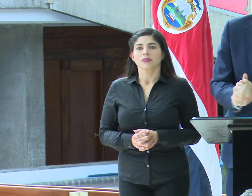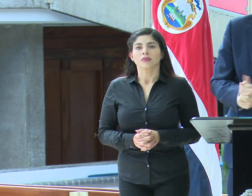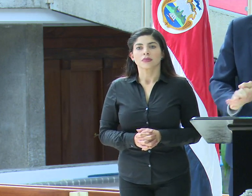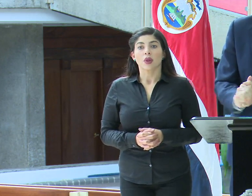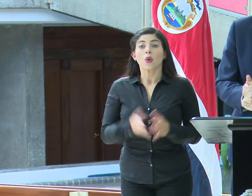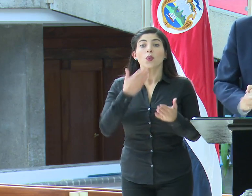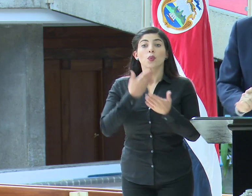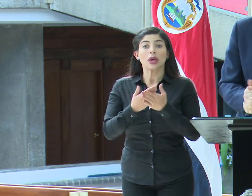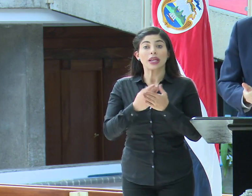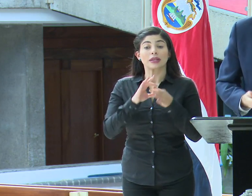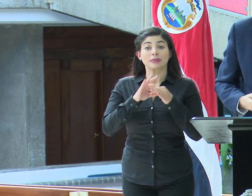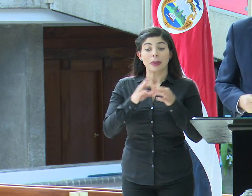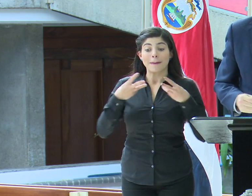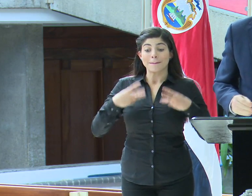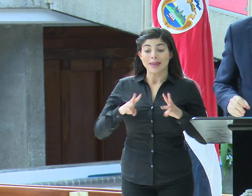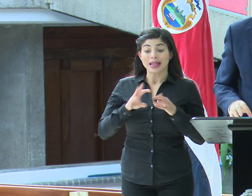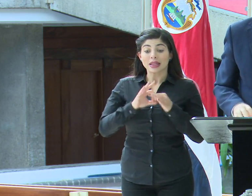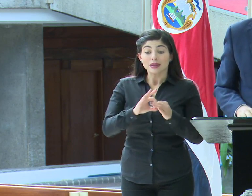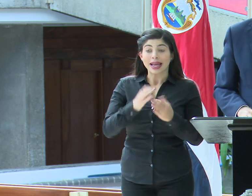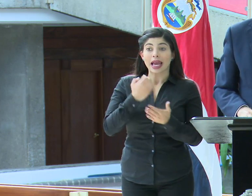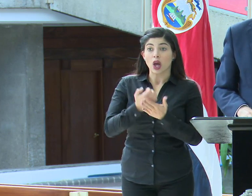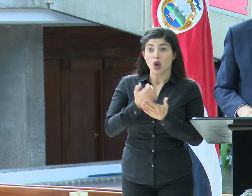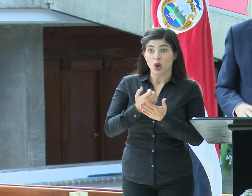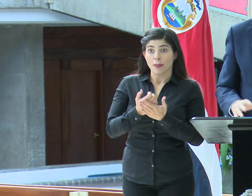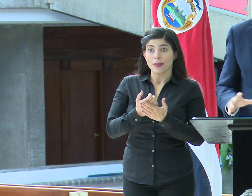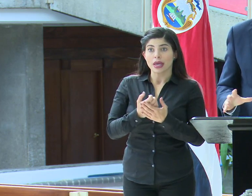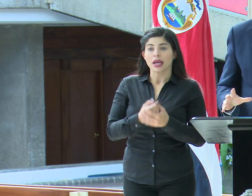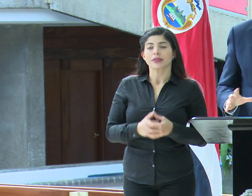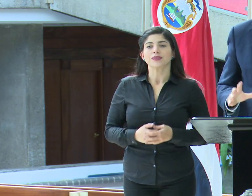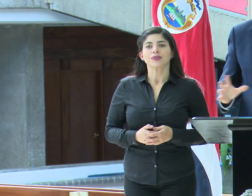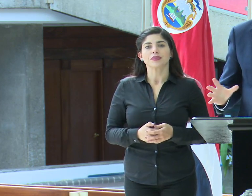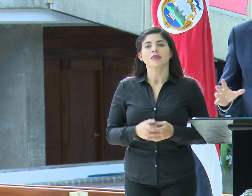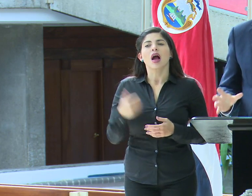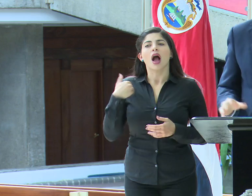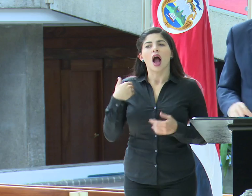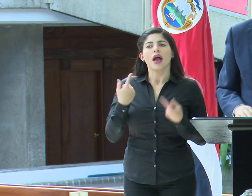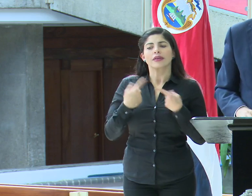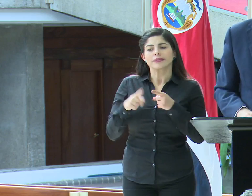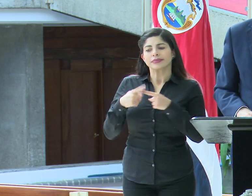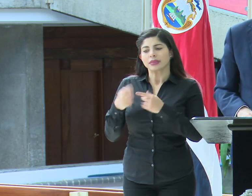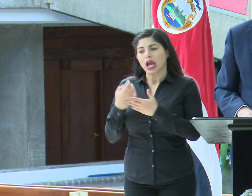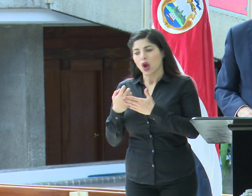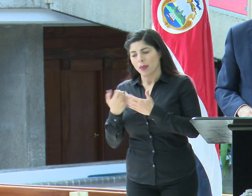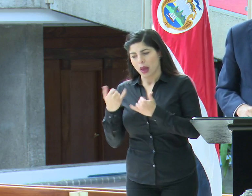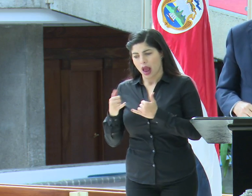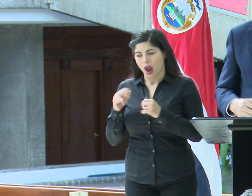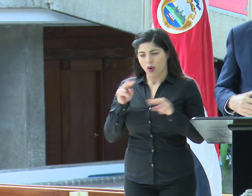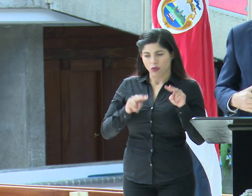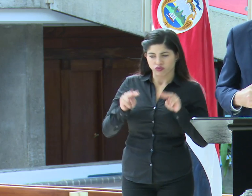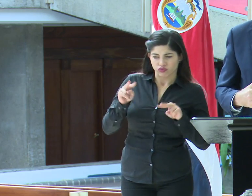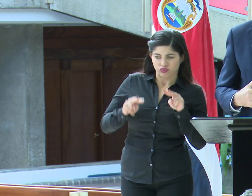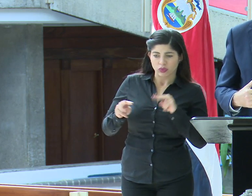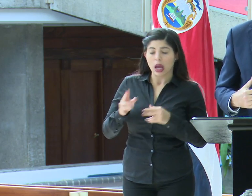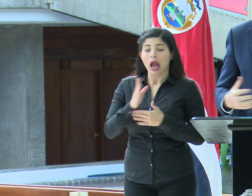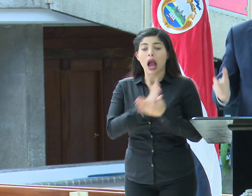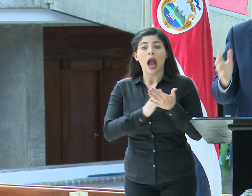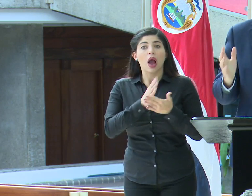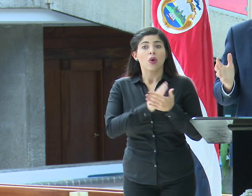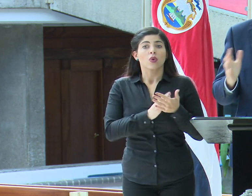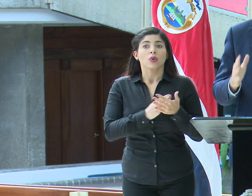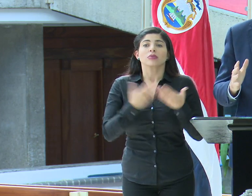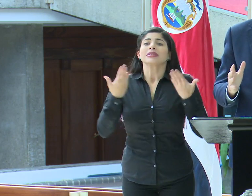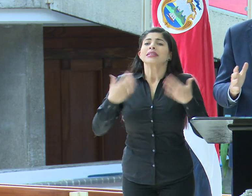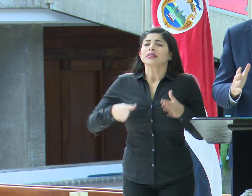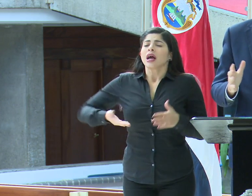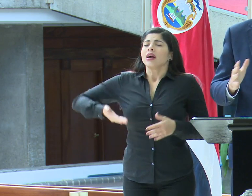Bueno, en cuanto a las medidas económicas, hay varias que se están contemplando. Unas son, ya